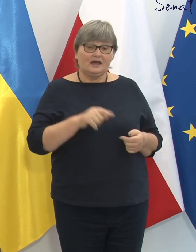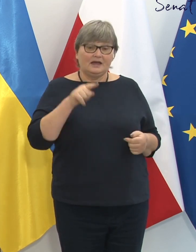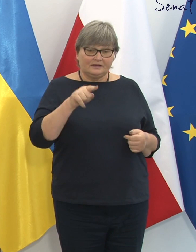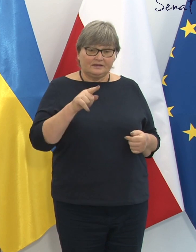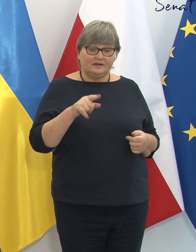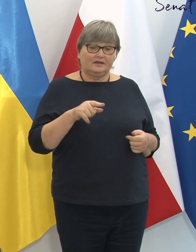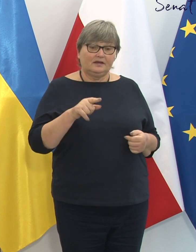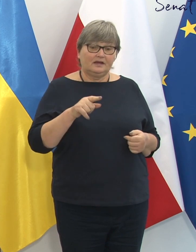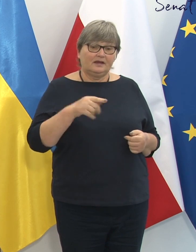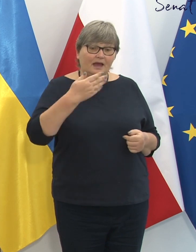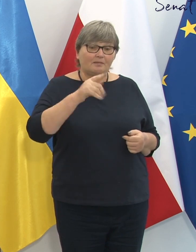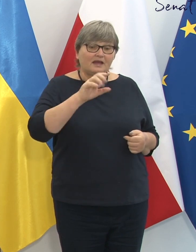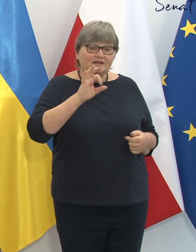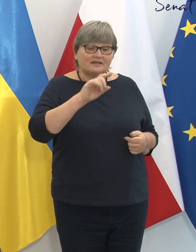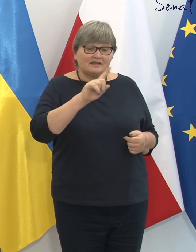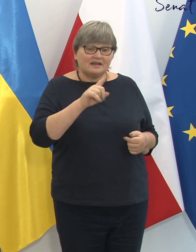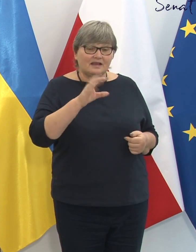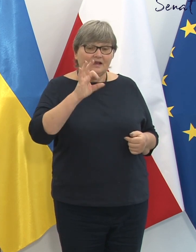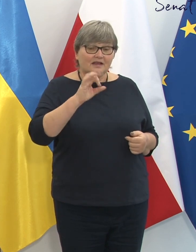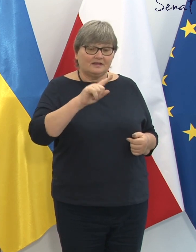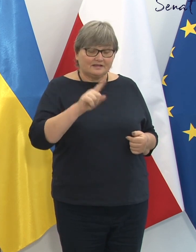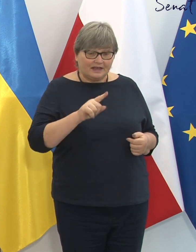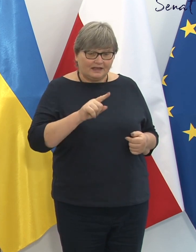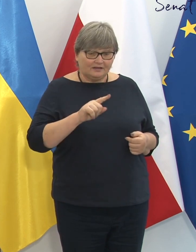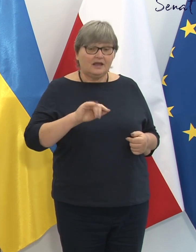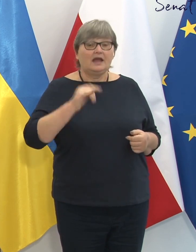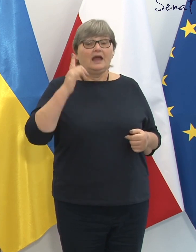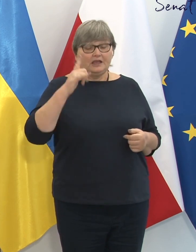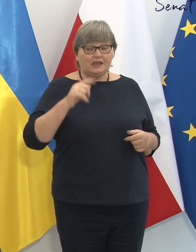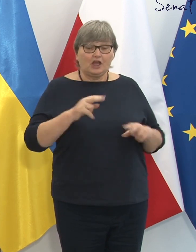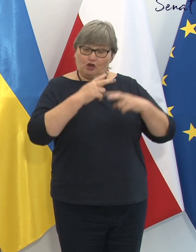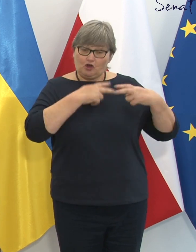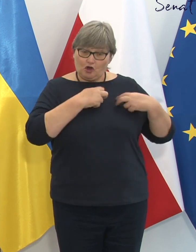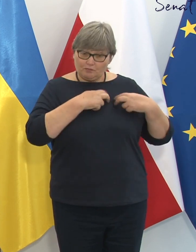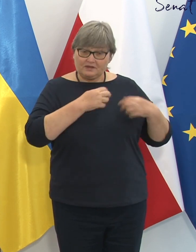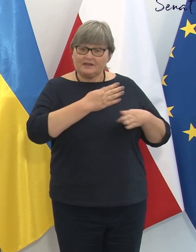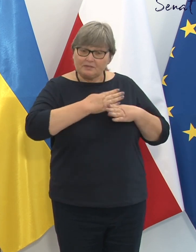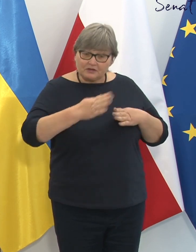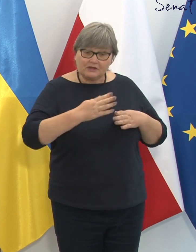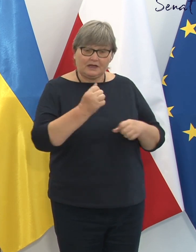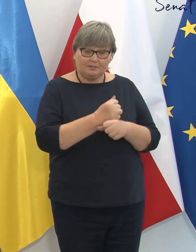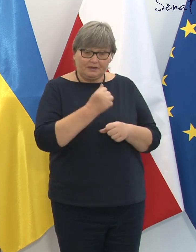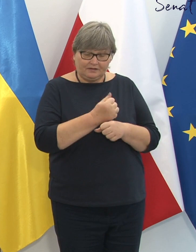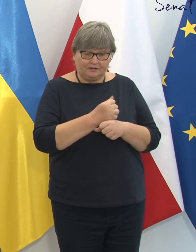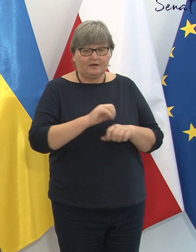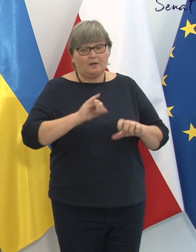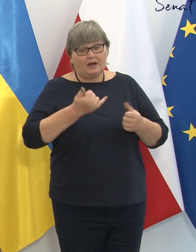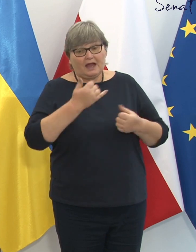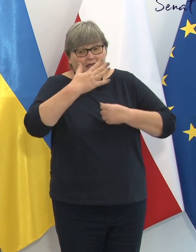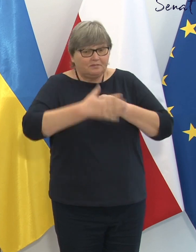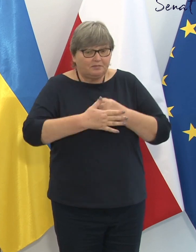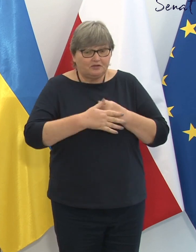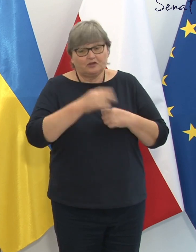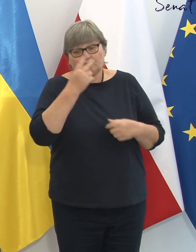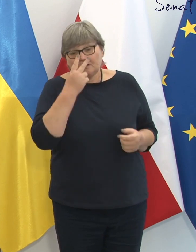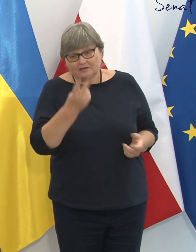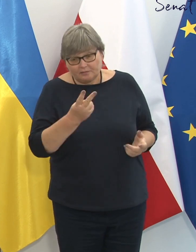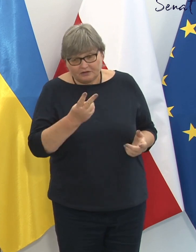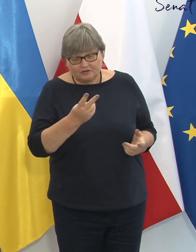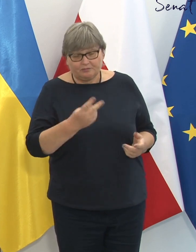jaki będzie jej finał, to oczywiście zależy od woli pań i panów senatorów. Natomiast te jego insynuacje